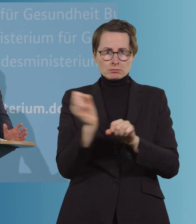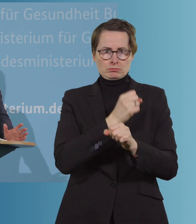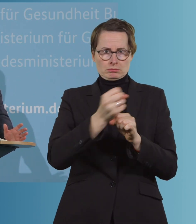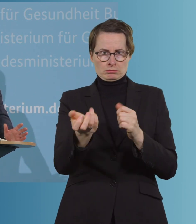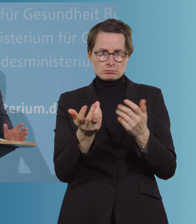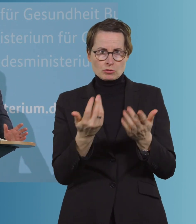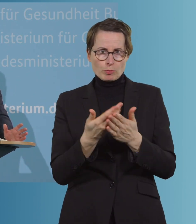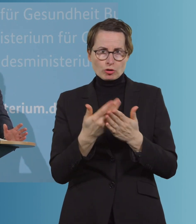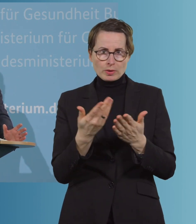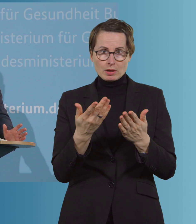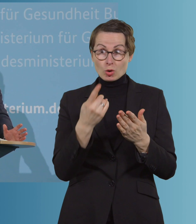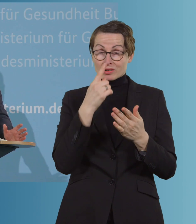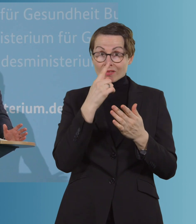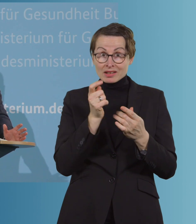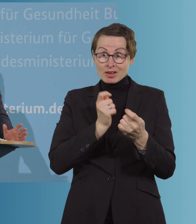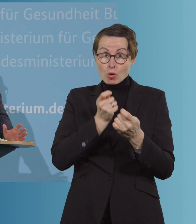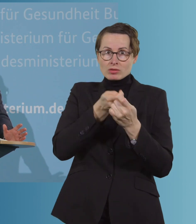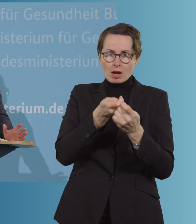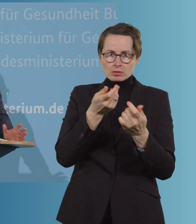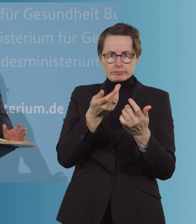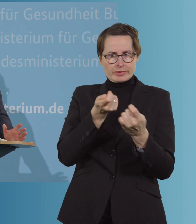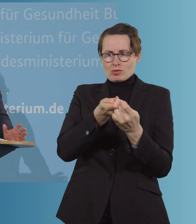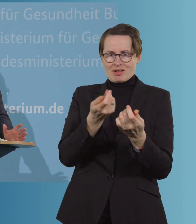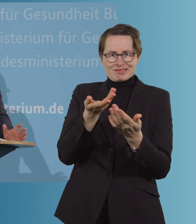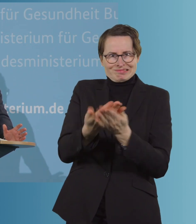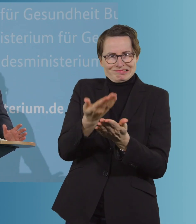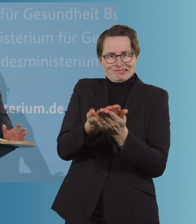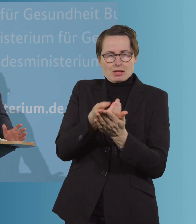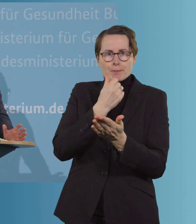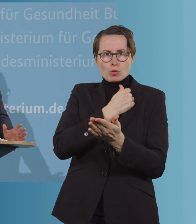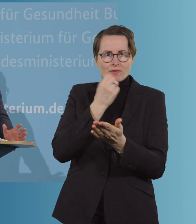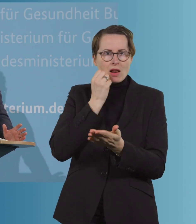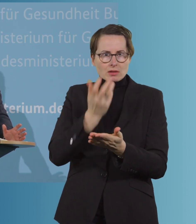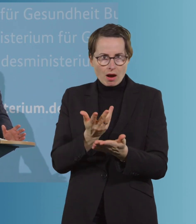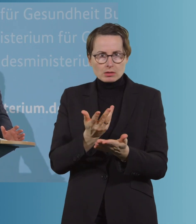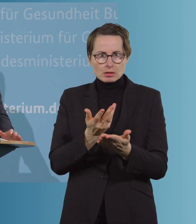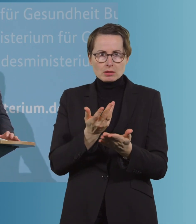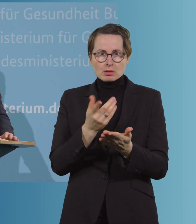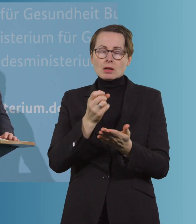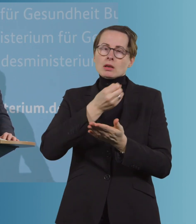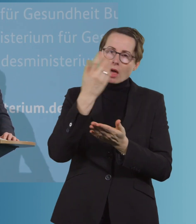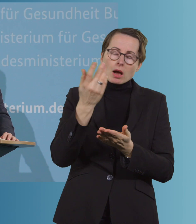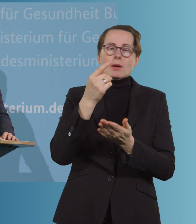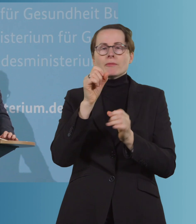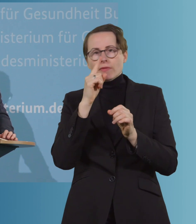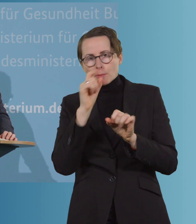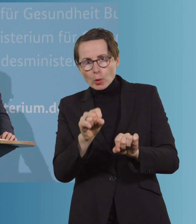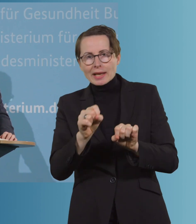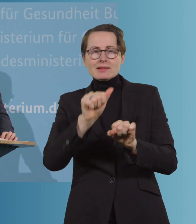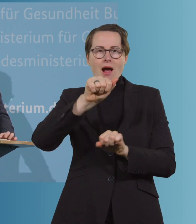und Kontakt zum beruflichen Alltag dazugehört, idealerweise unter Einhaltung von AHA-Regeln, was aber schon in